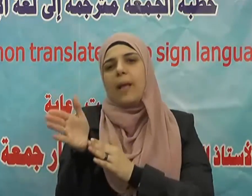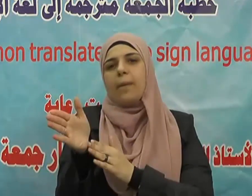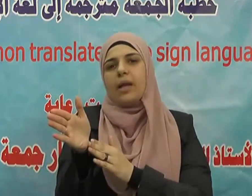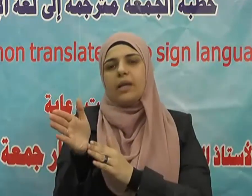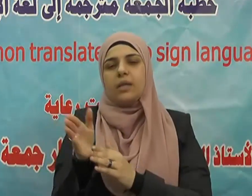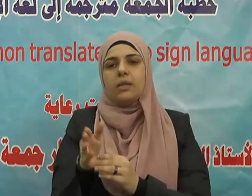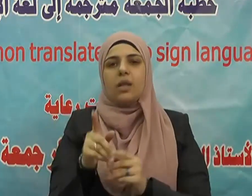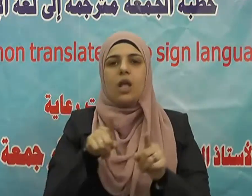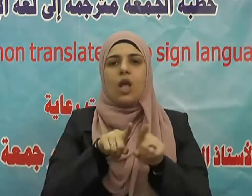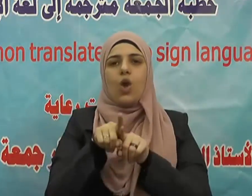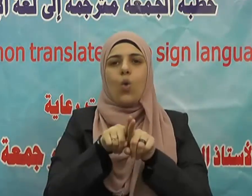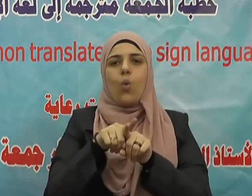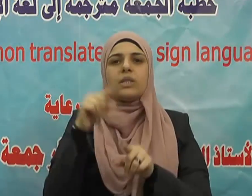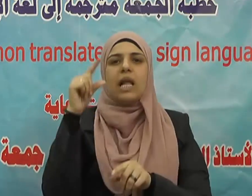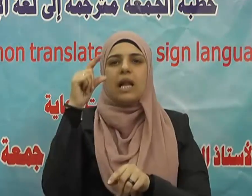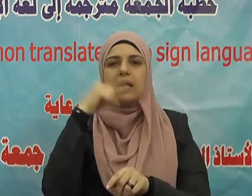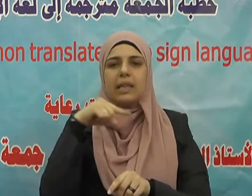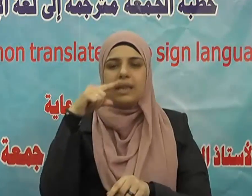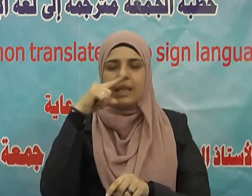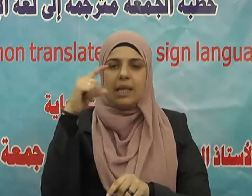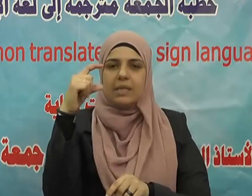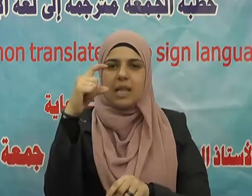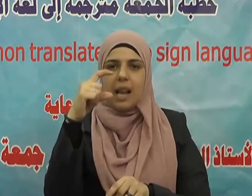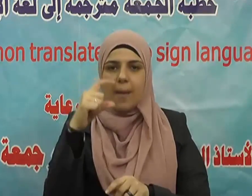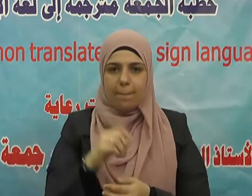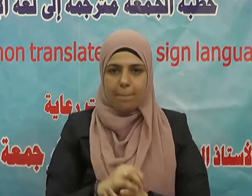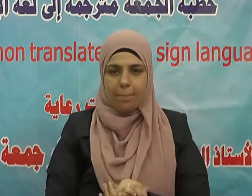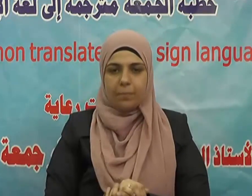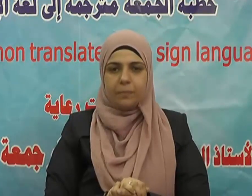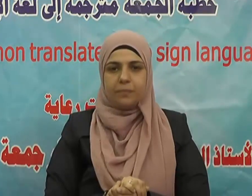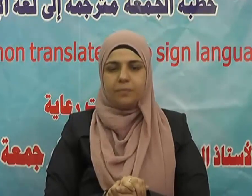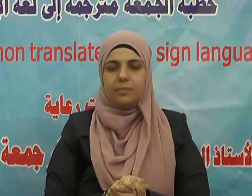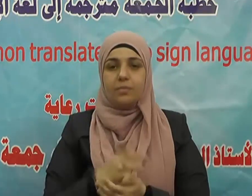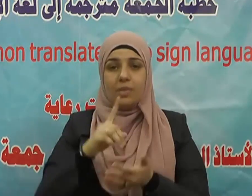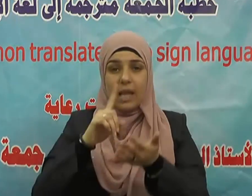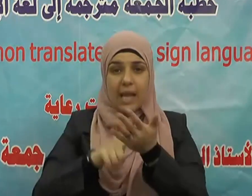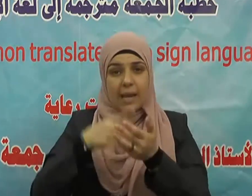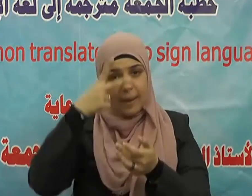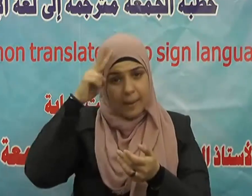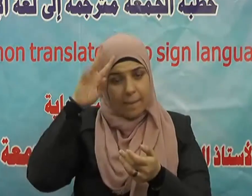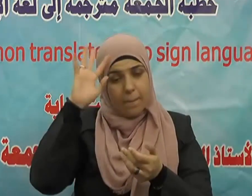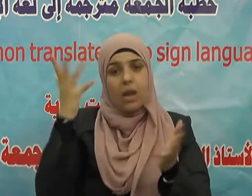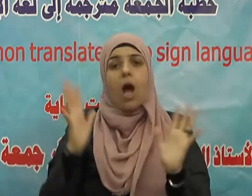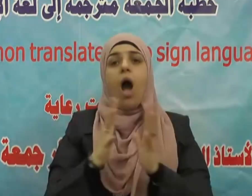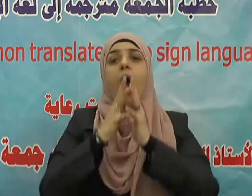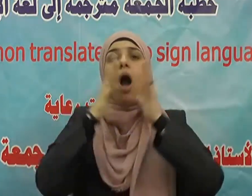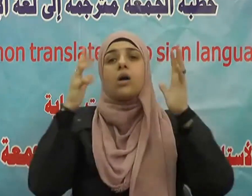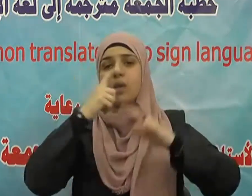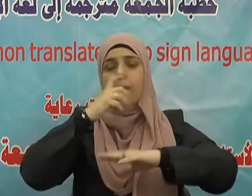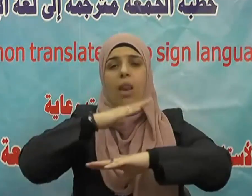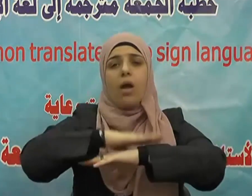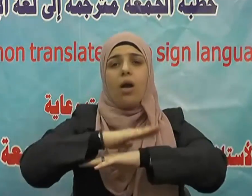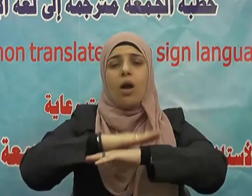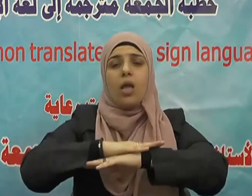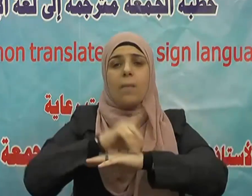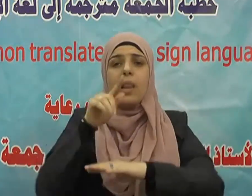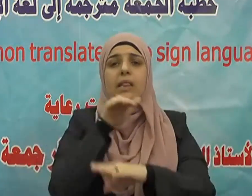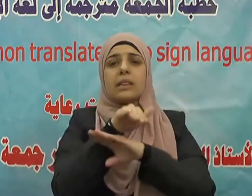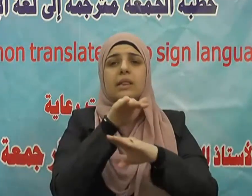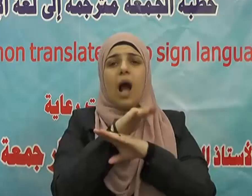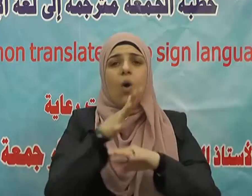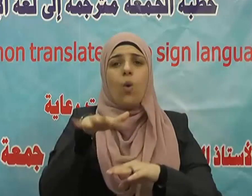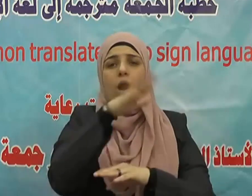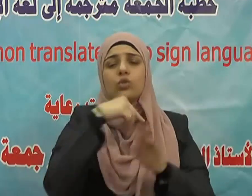أصحابه من دقة ساقة فقال رسول الله صلى الله عليه وسلم ما